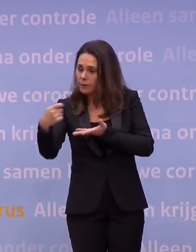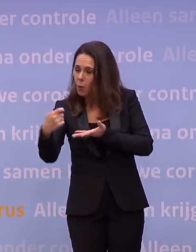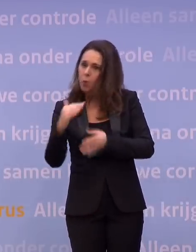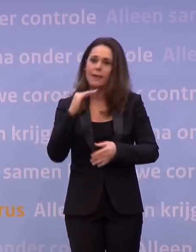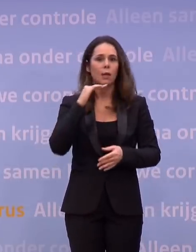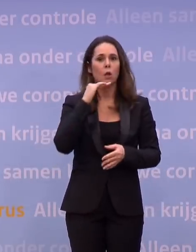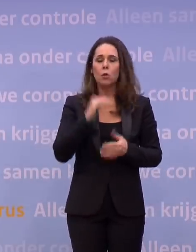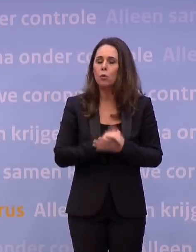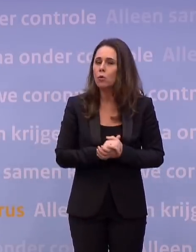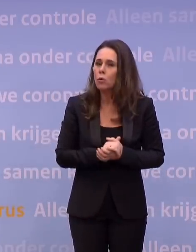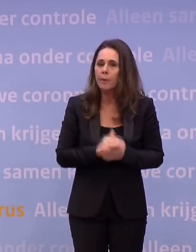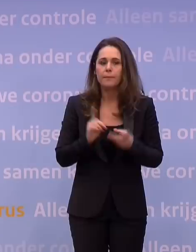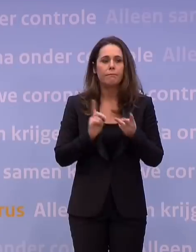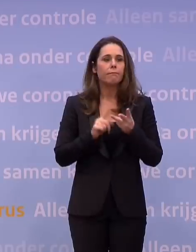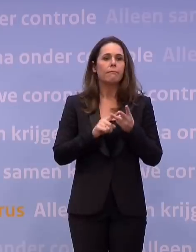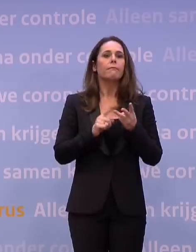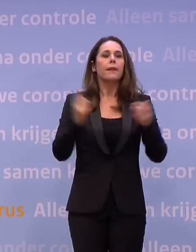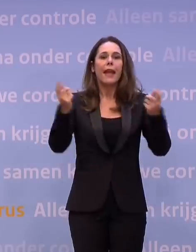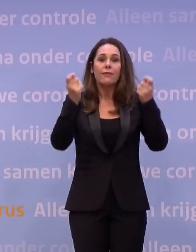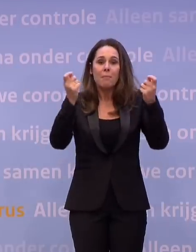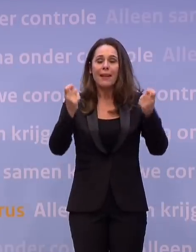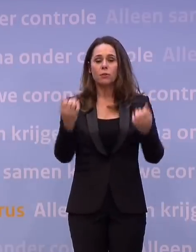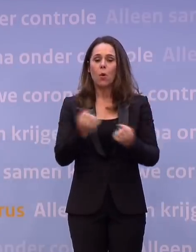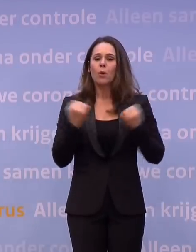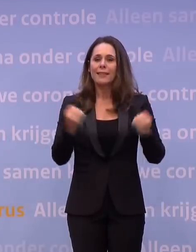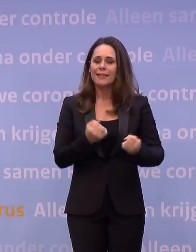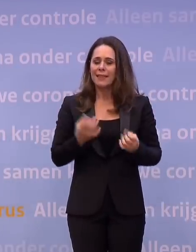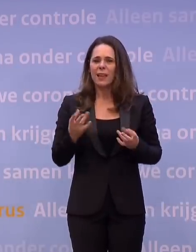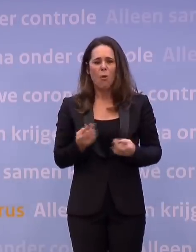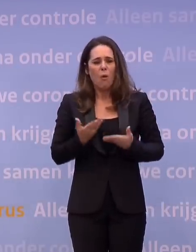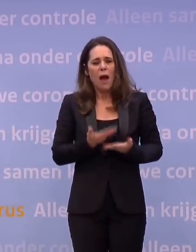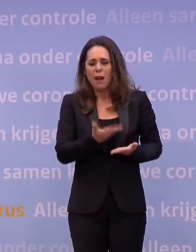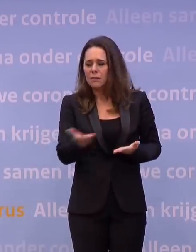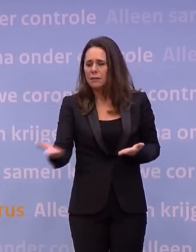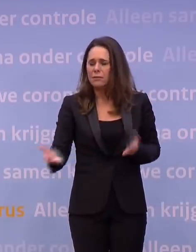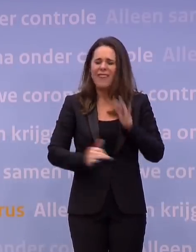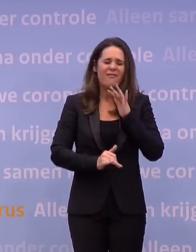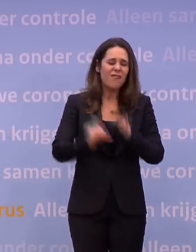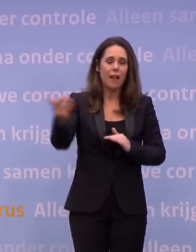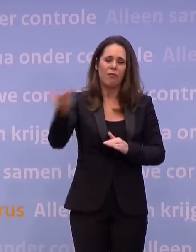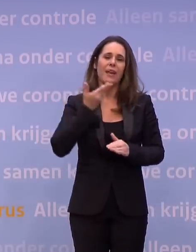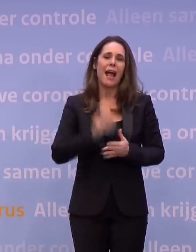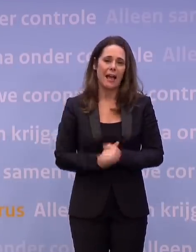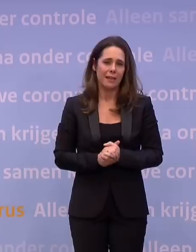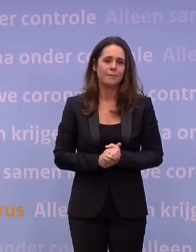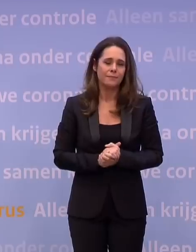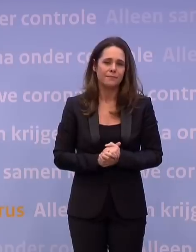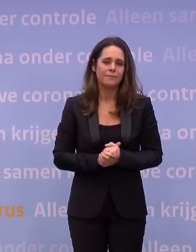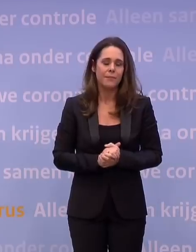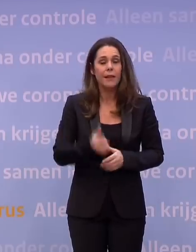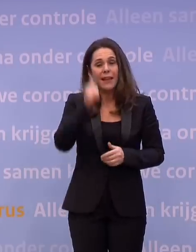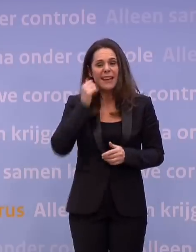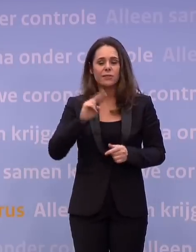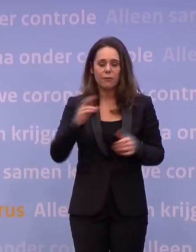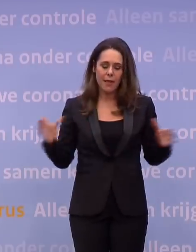blijkt te zijn, grote problemen met het organiseren van evenementen, hoe geef je daar garanties? Nou, een hele hoop vraagstukken. We hebben gisteren ook bij elkaar weer